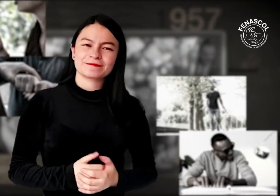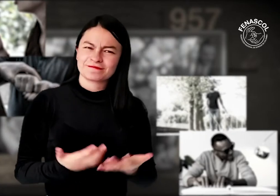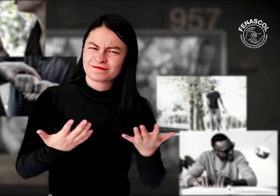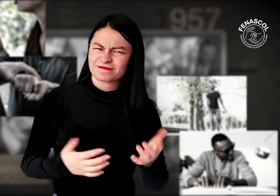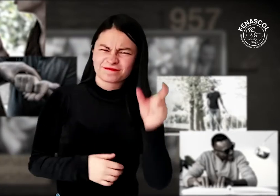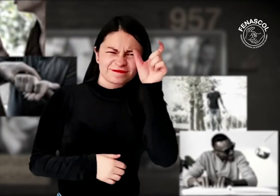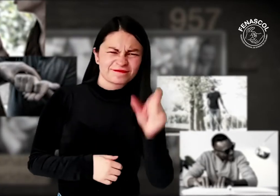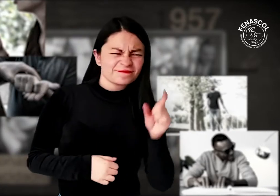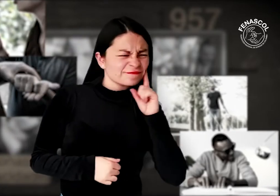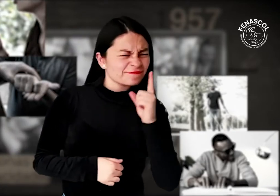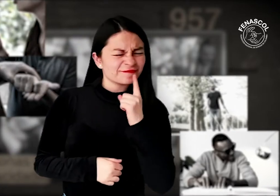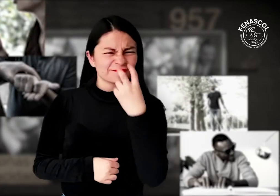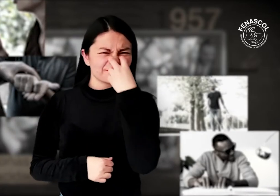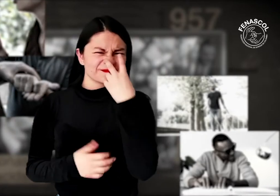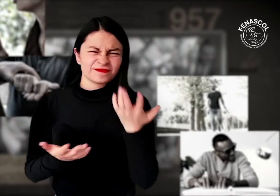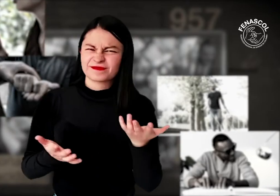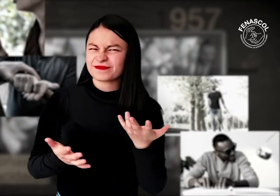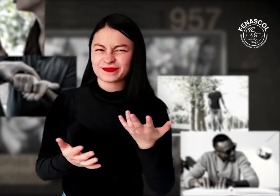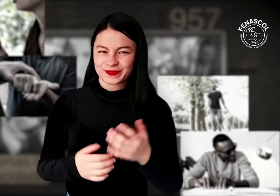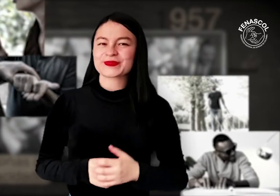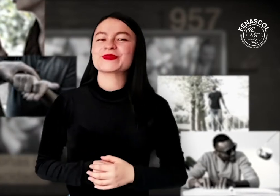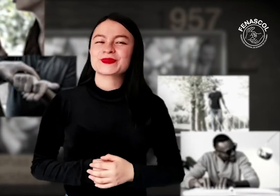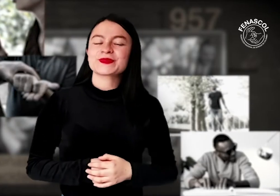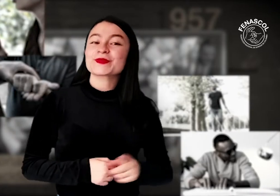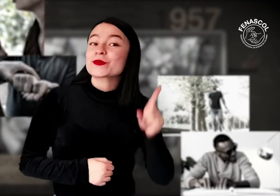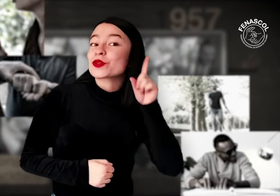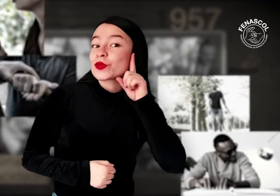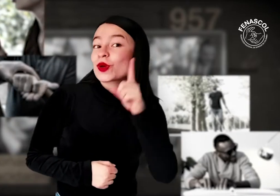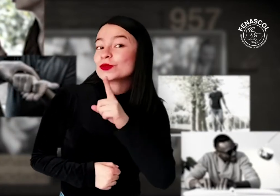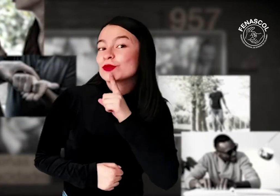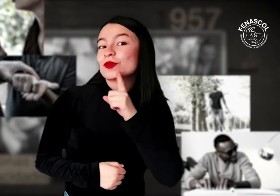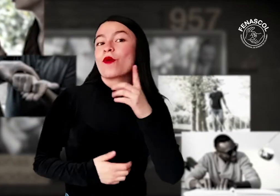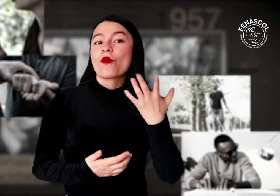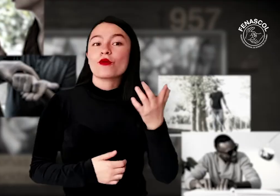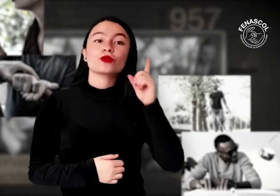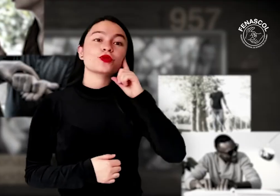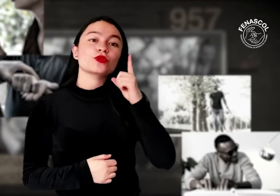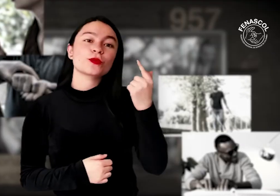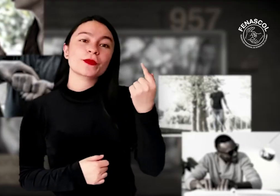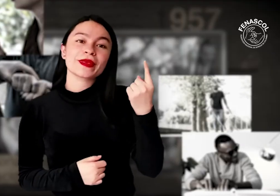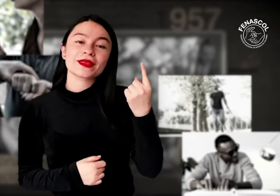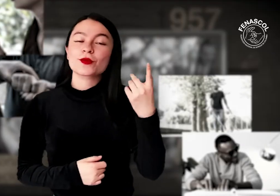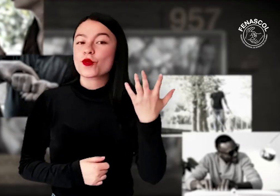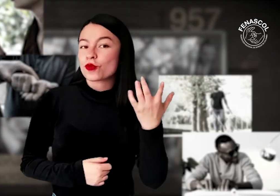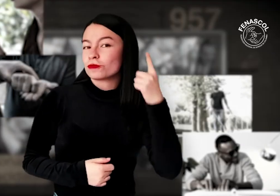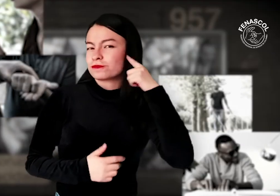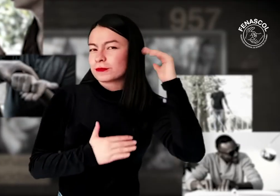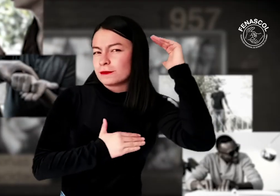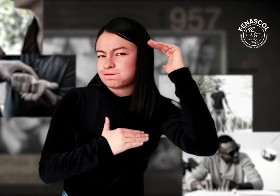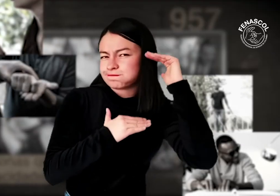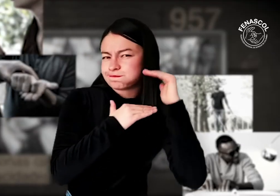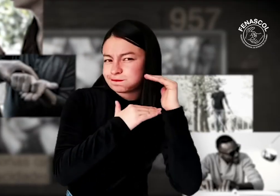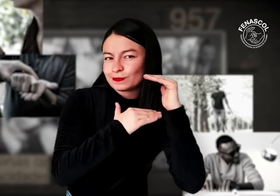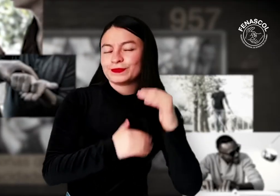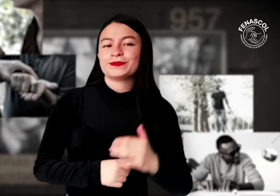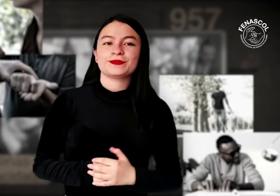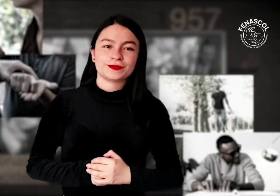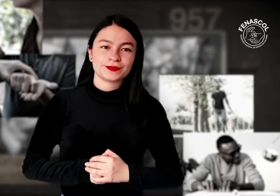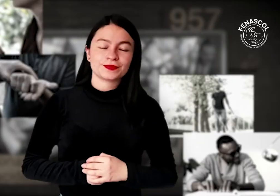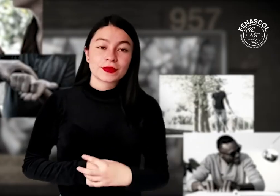que en todos los medios de comunicación a nivel internacional se conozca la existencia de personas sordos-ciegas, la cual es una condición